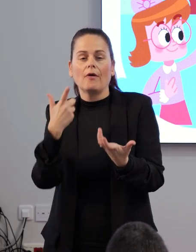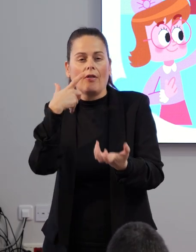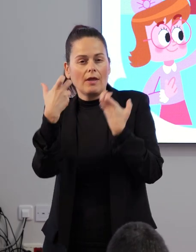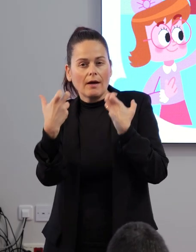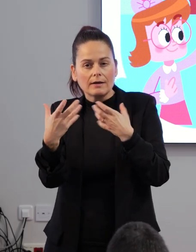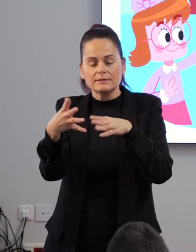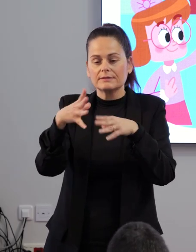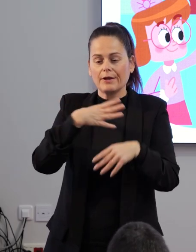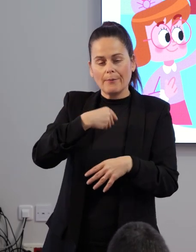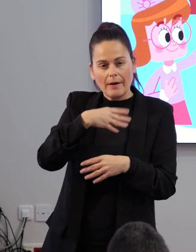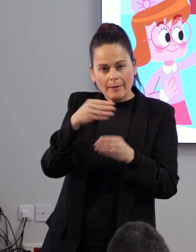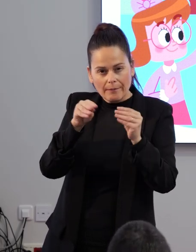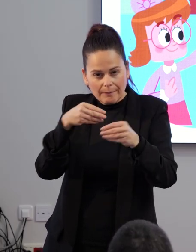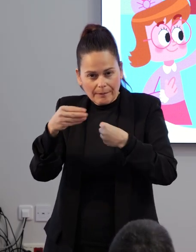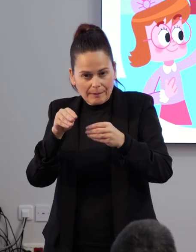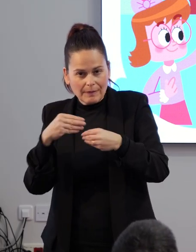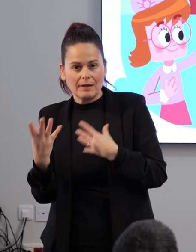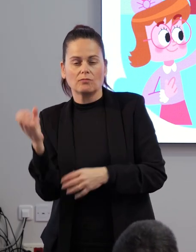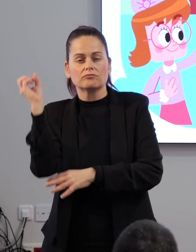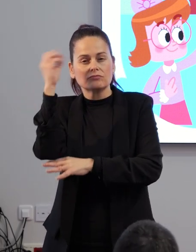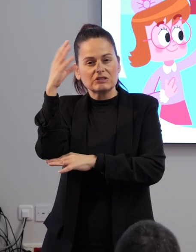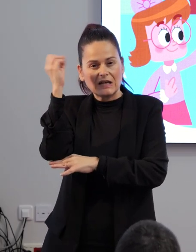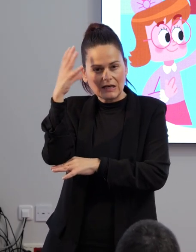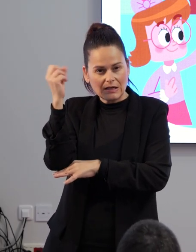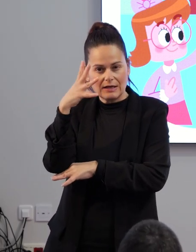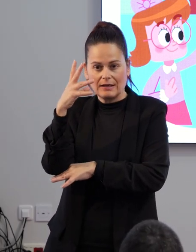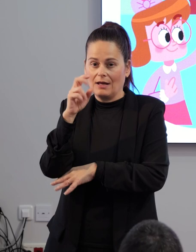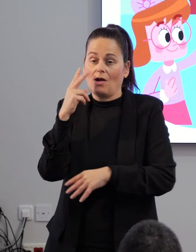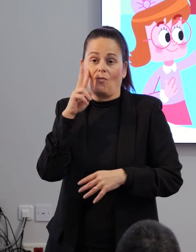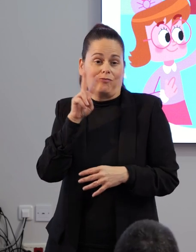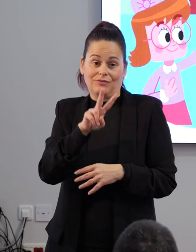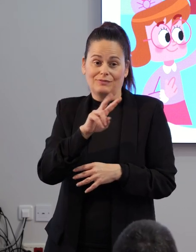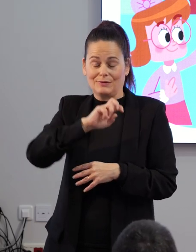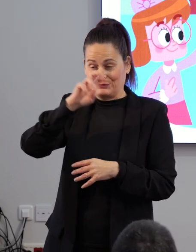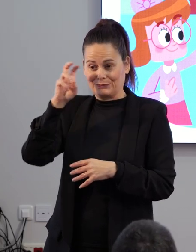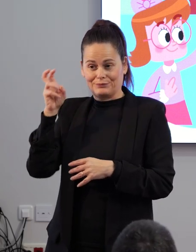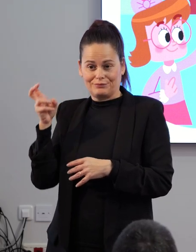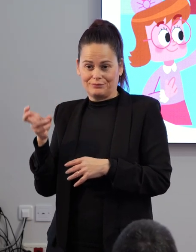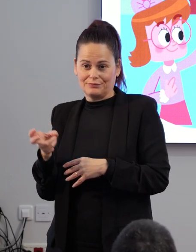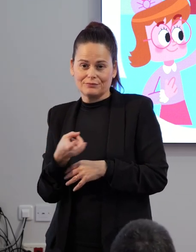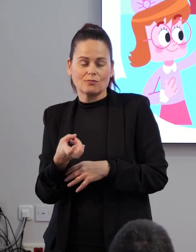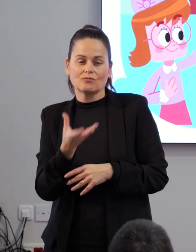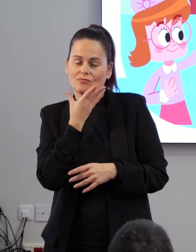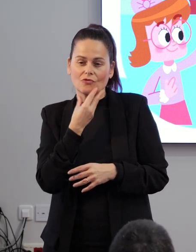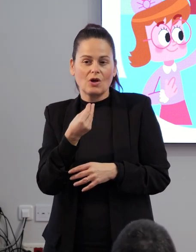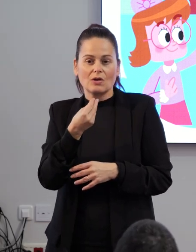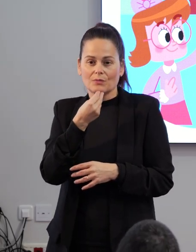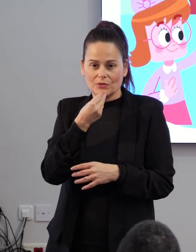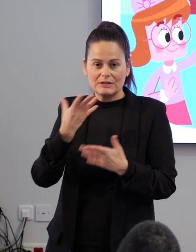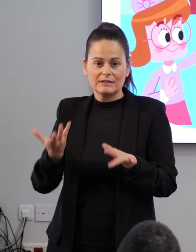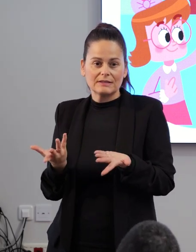de papel, cursos monográficos, charlas. Además, como veis, una variedad muy bonita con